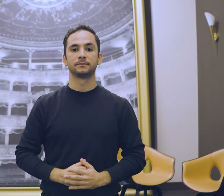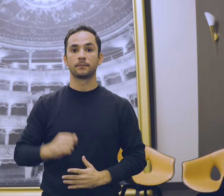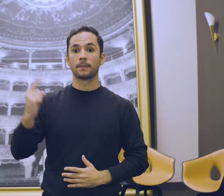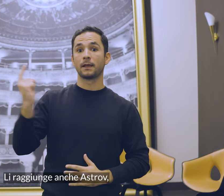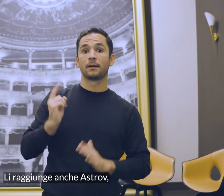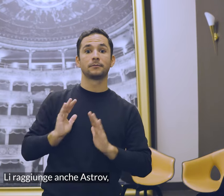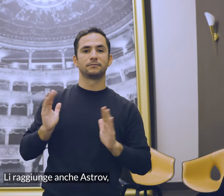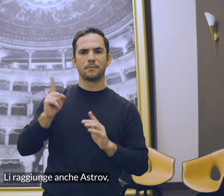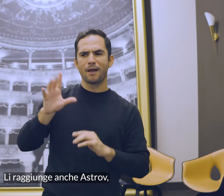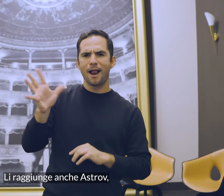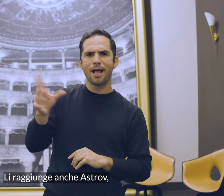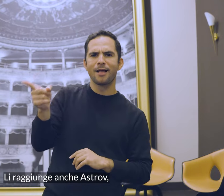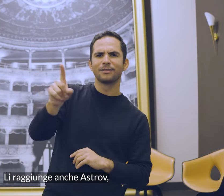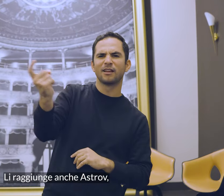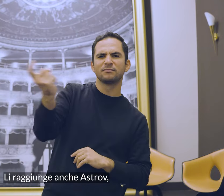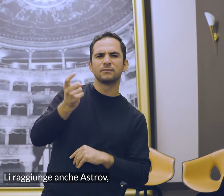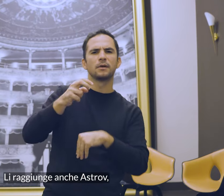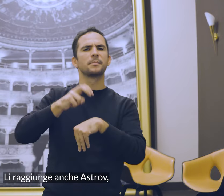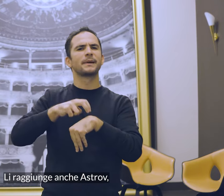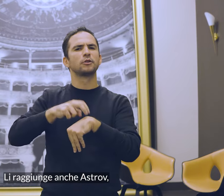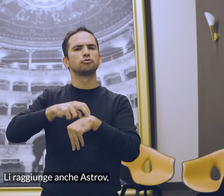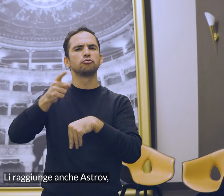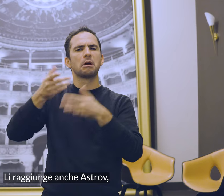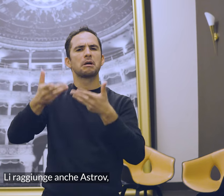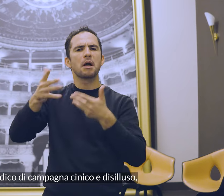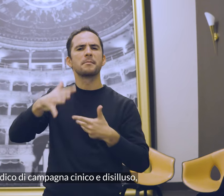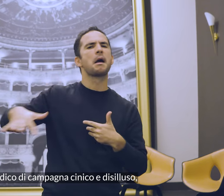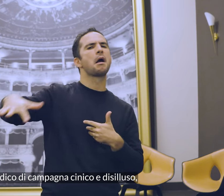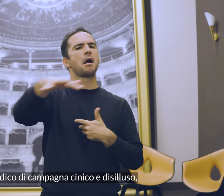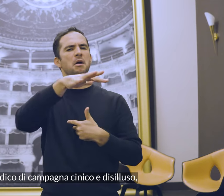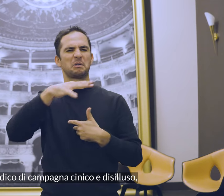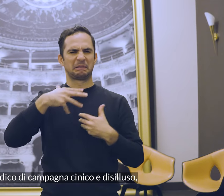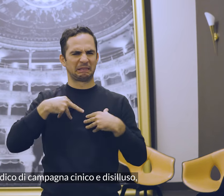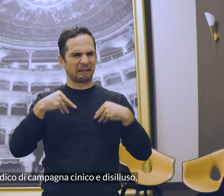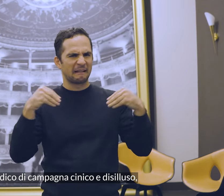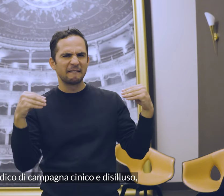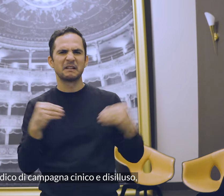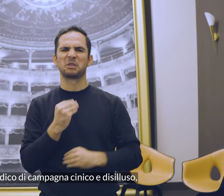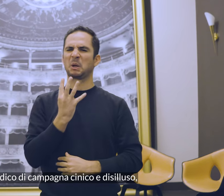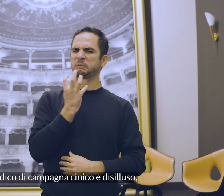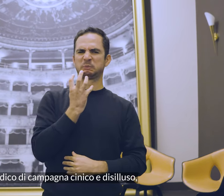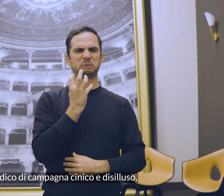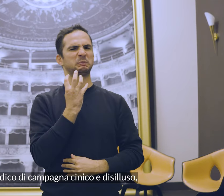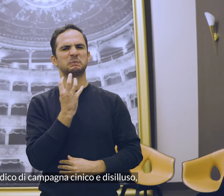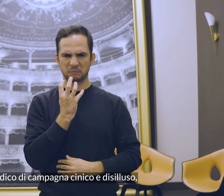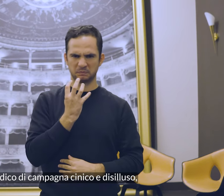Li raggiunge anche Astrof, un medico di campagna cinico e